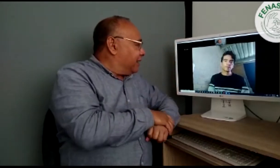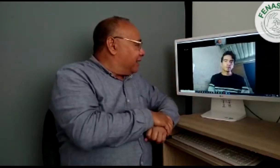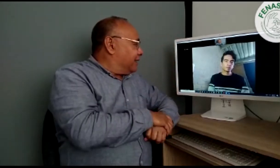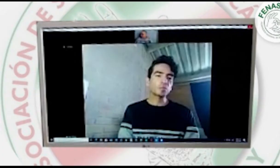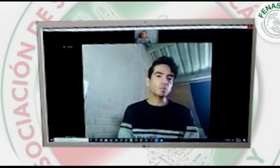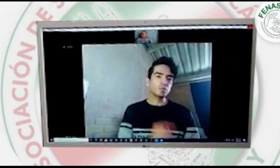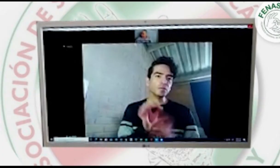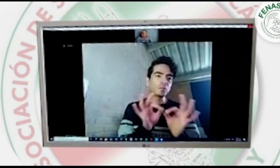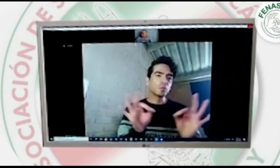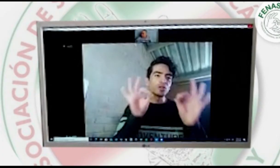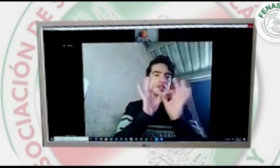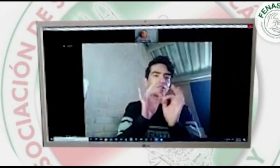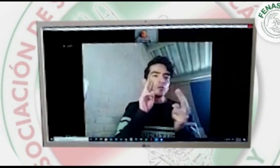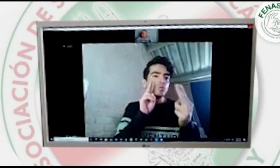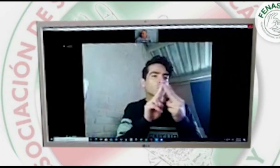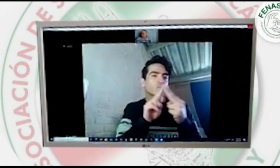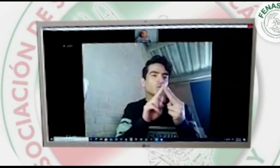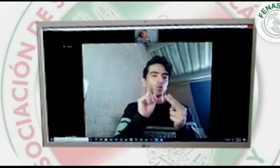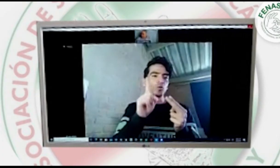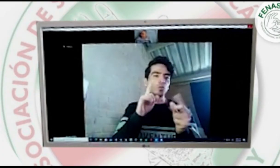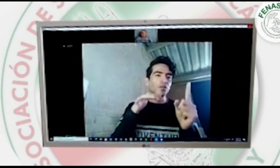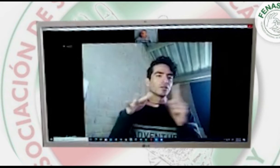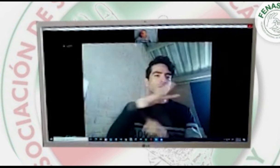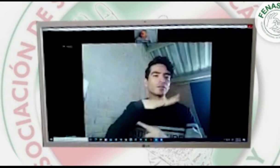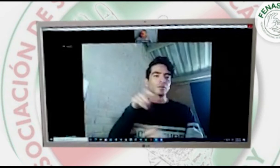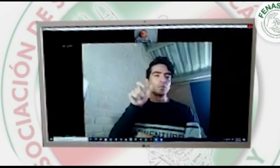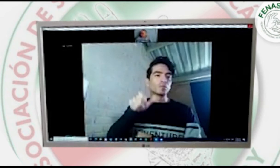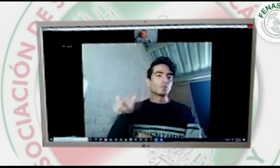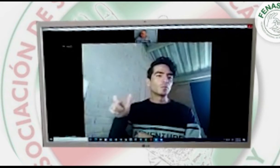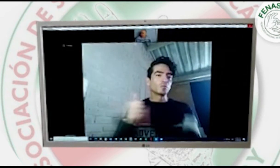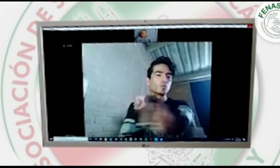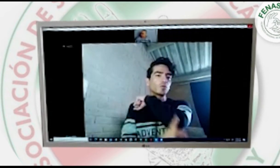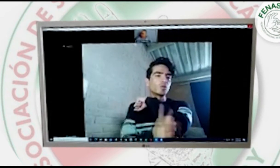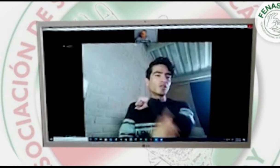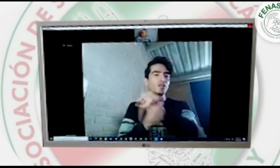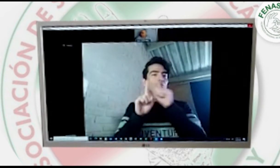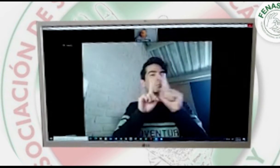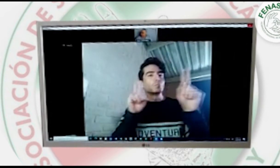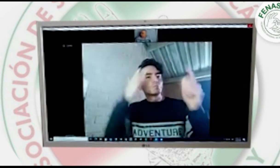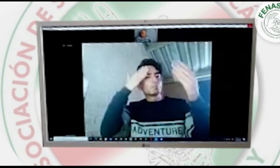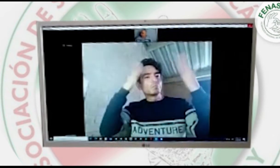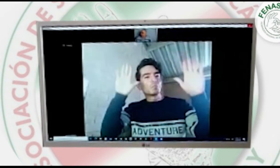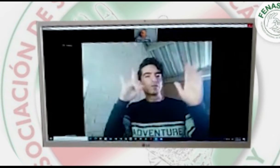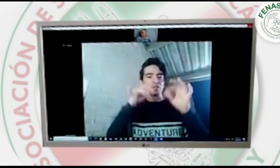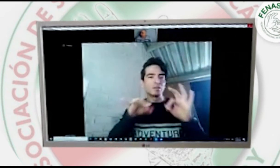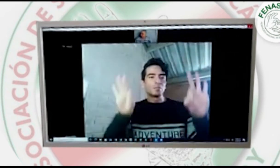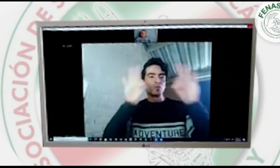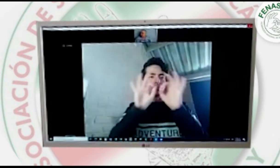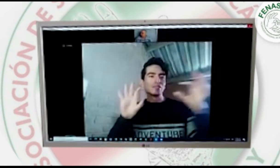Bueno, nos pareció muy importante para que se pudiera conocer desde las personas de